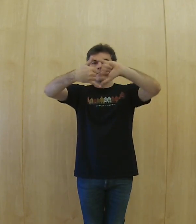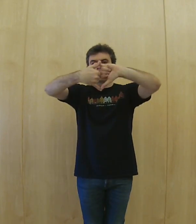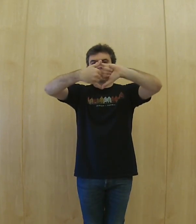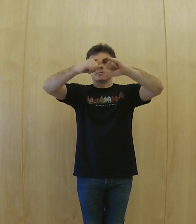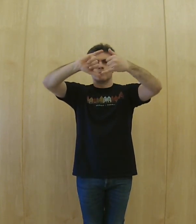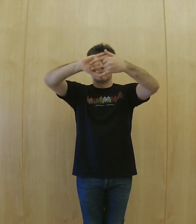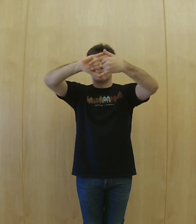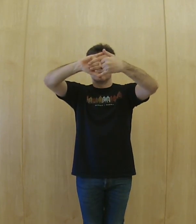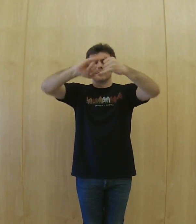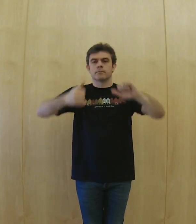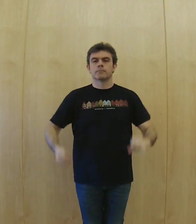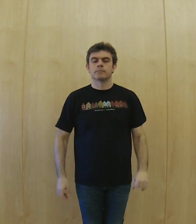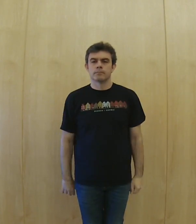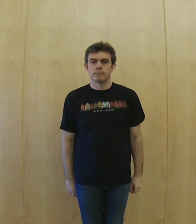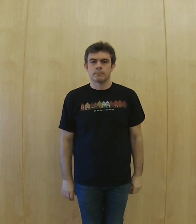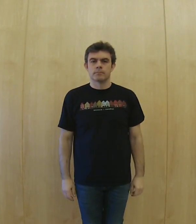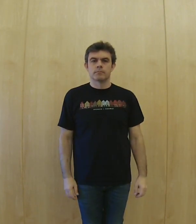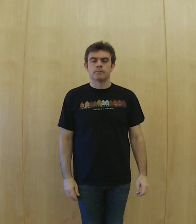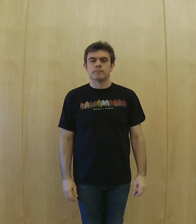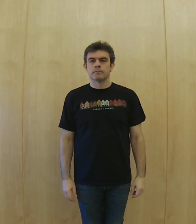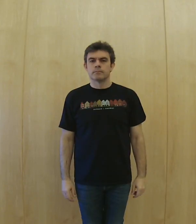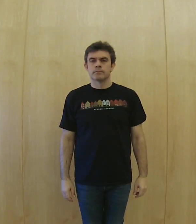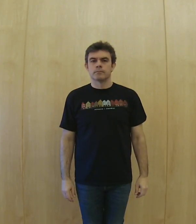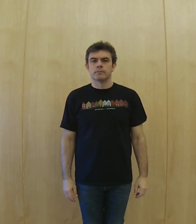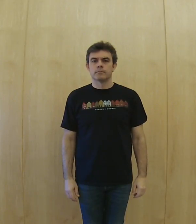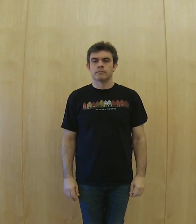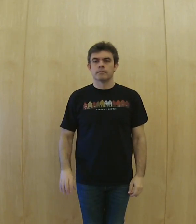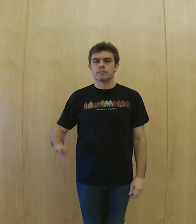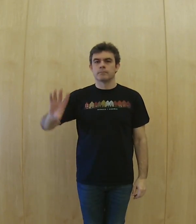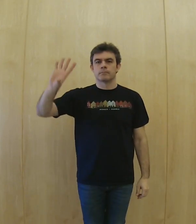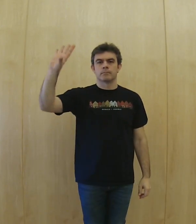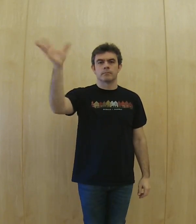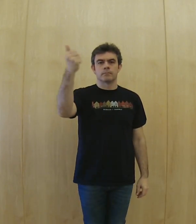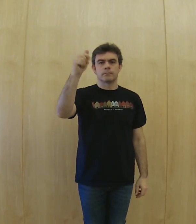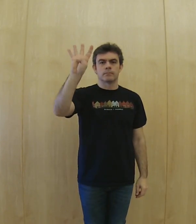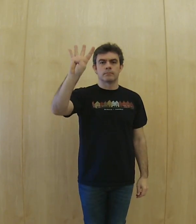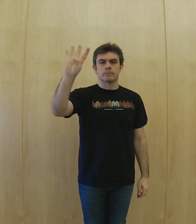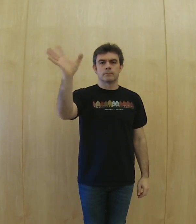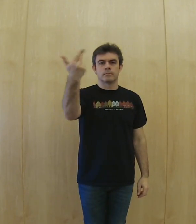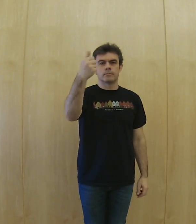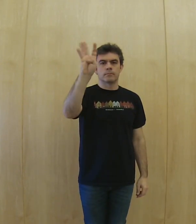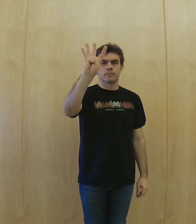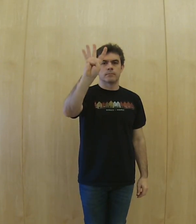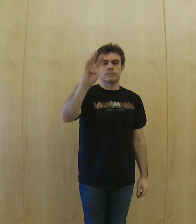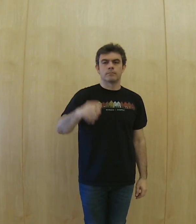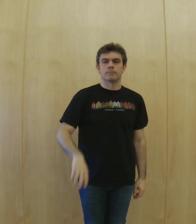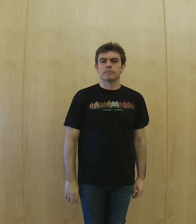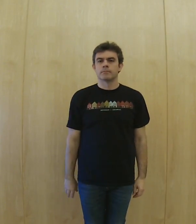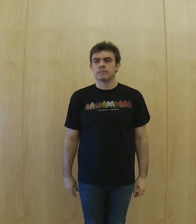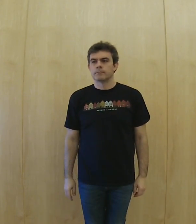metamor, play can play, change,